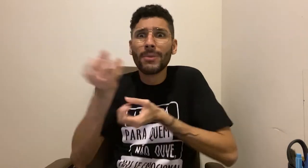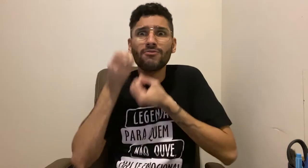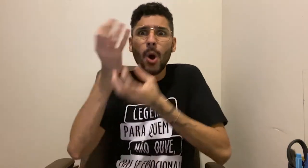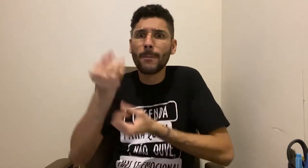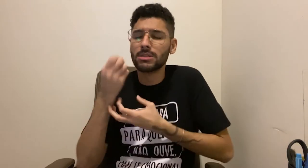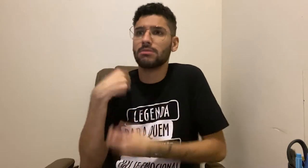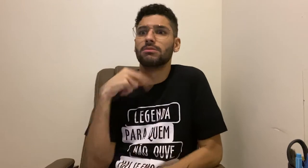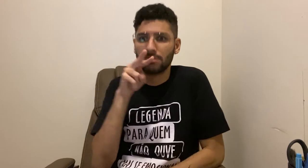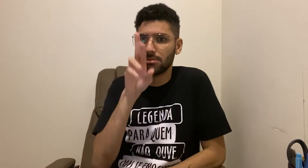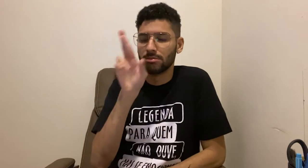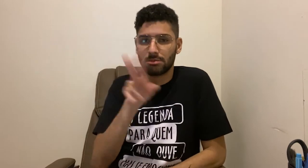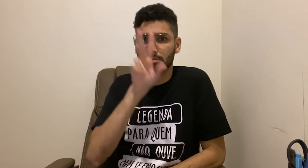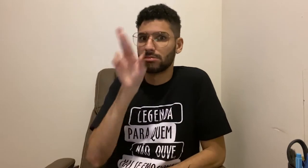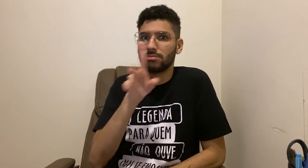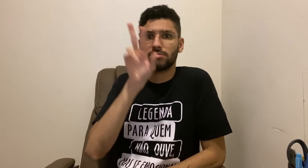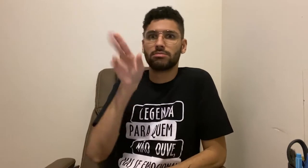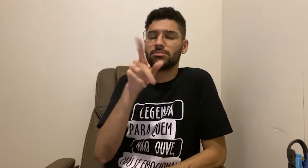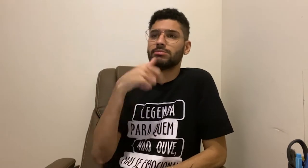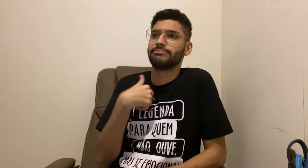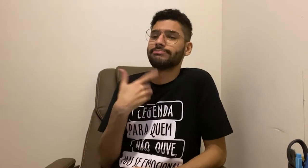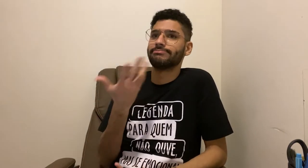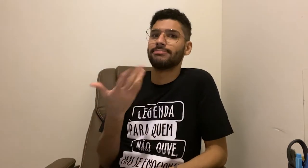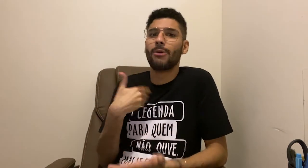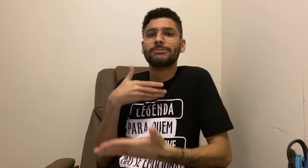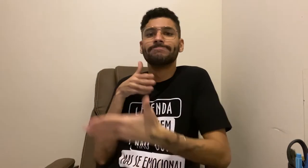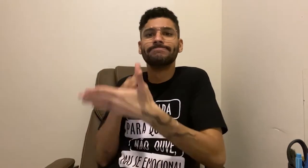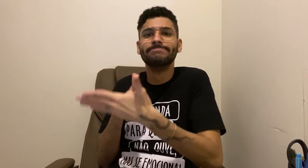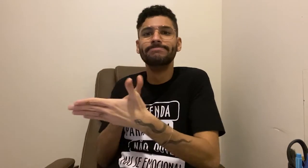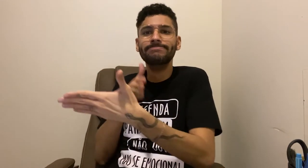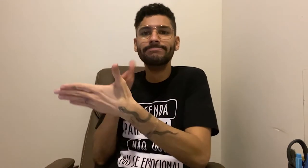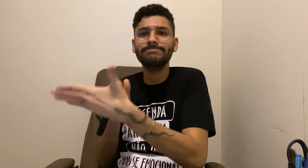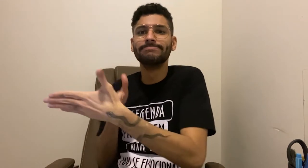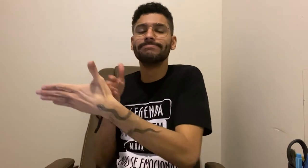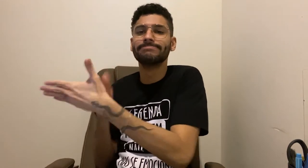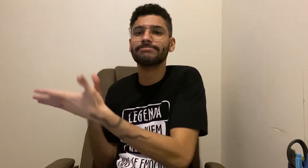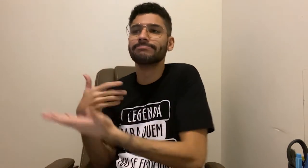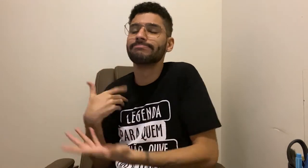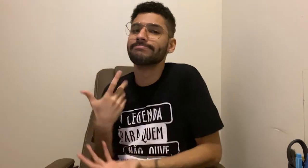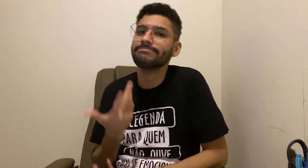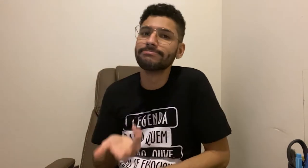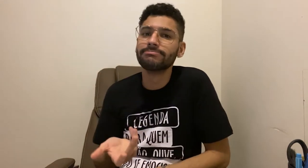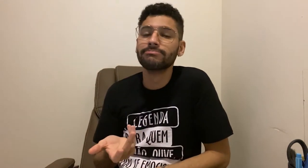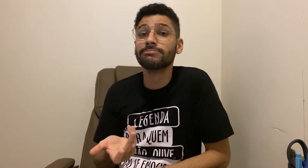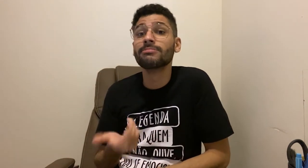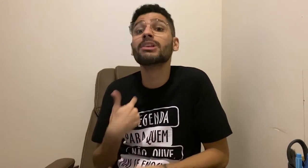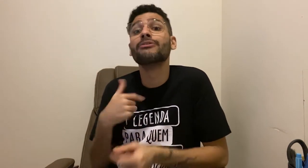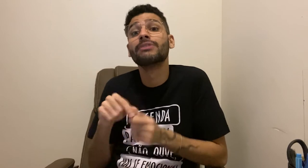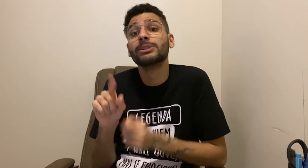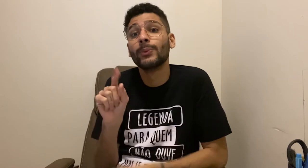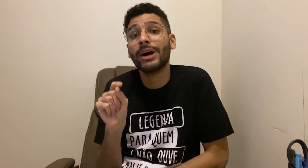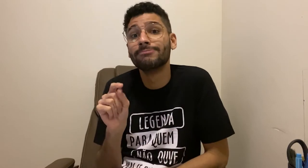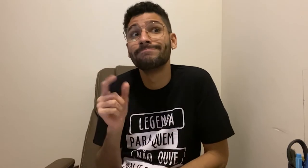E eu sinto essa limitação por não poder acompanhar o que é dito. E o que eu posso fazer?